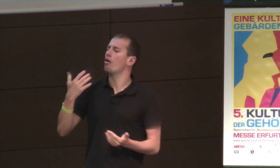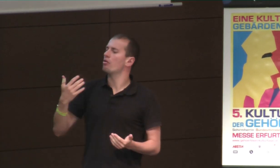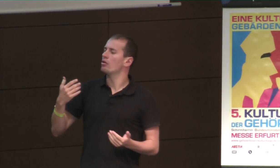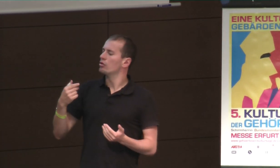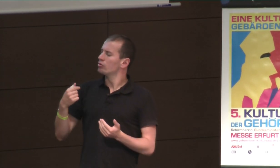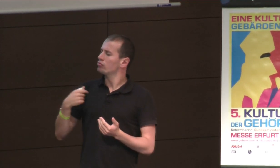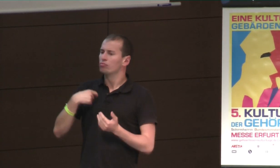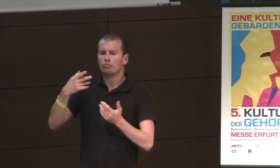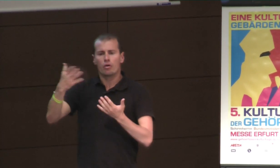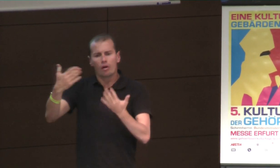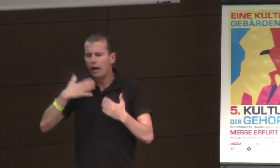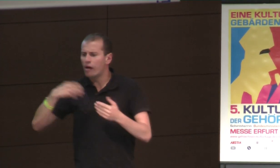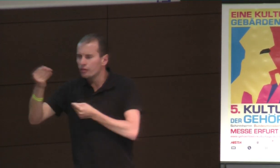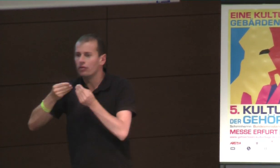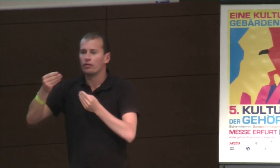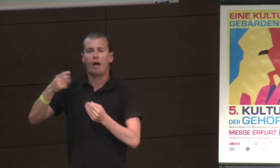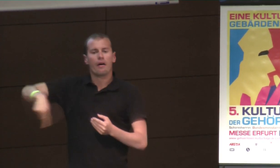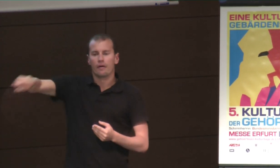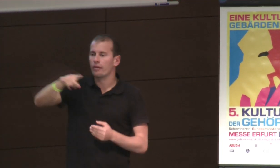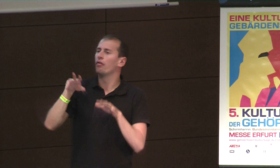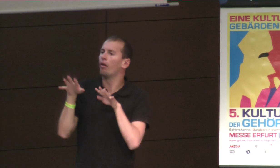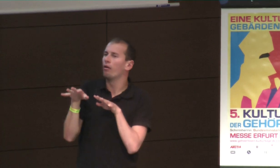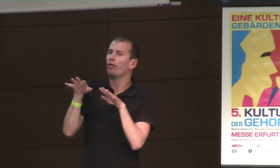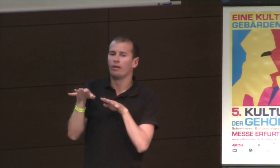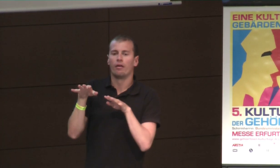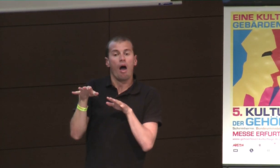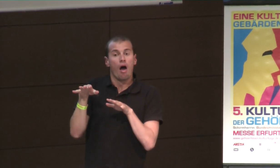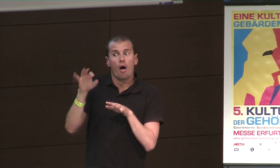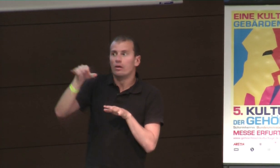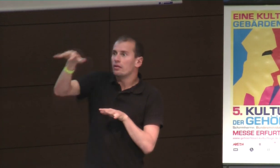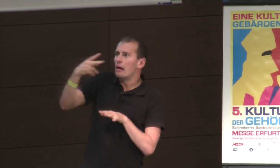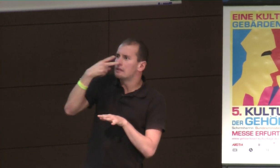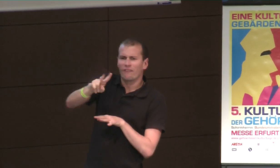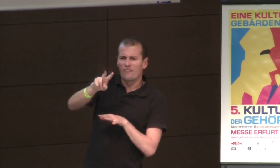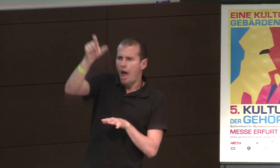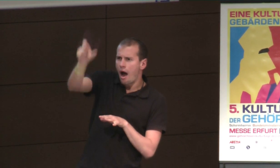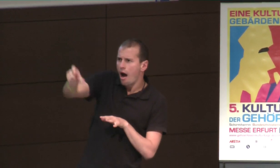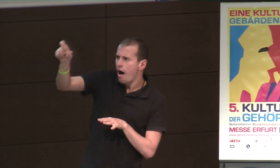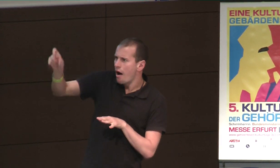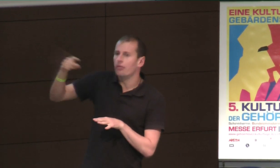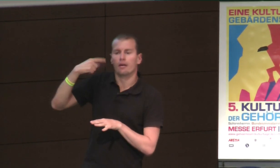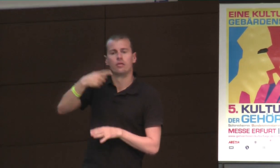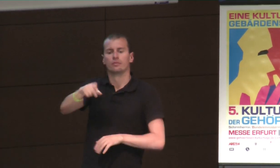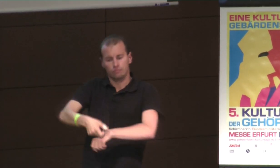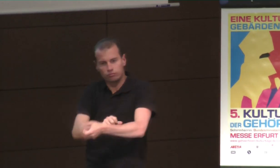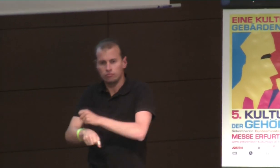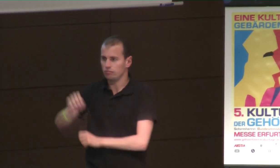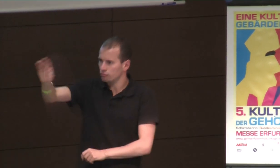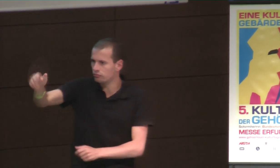Und auch bei öffentlichen Veranstaltungen, die Politikern mal zu sagen, ja, nicht nur da zu sitzen, und das auch sich ein Wissen zu lassen, sondern auch zu sagen,